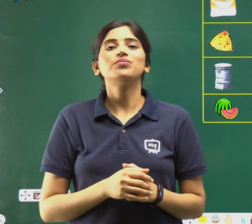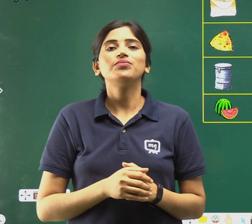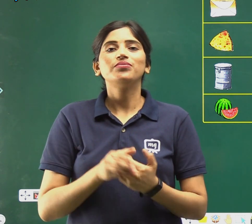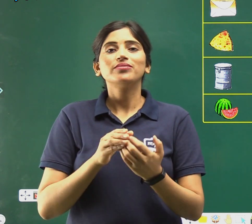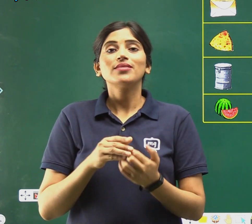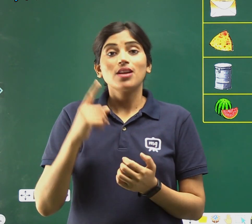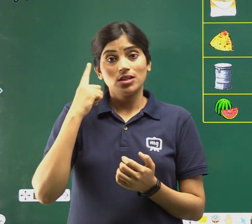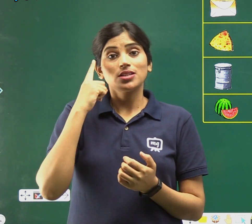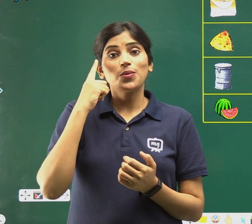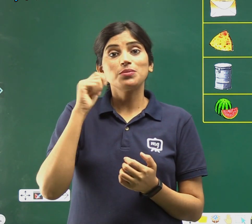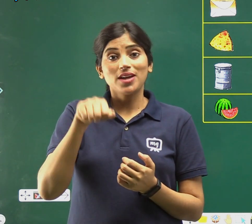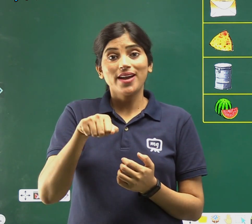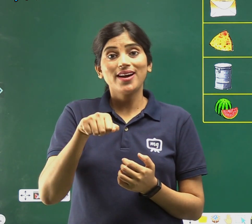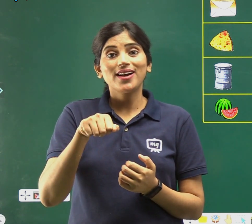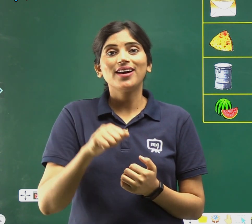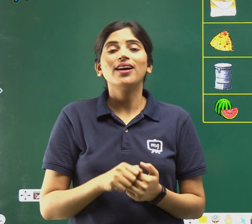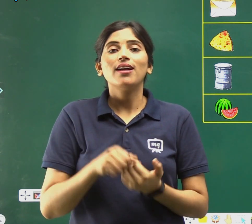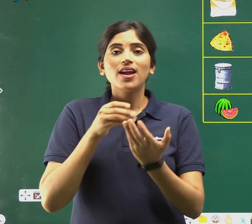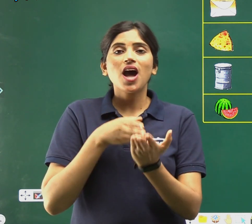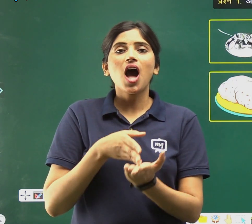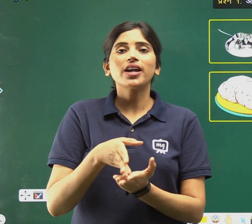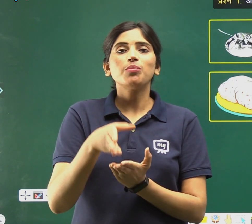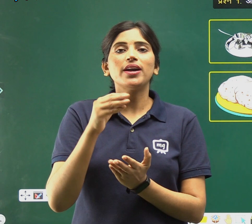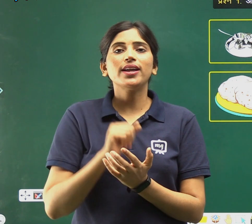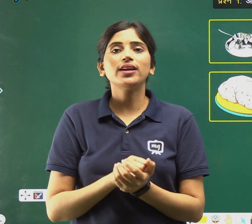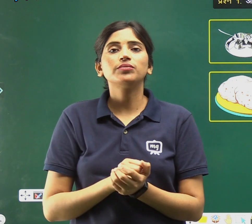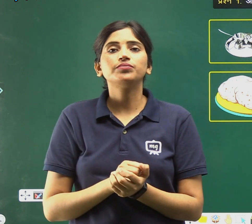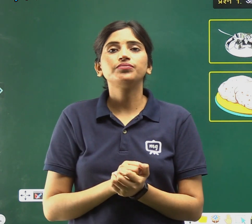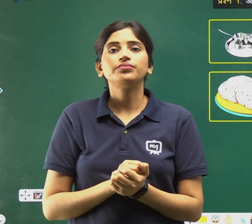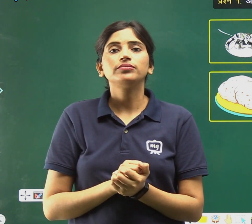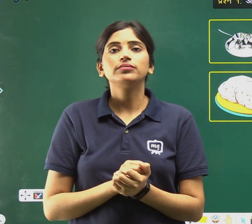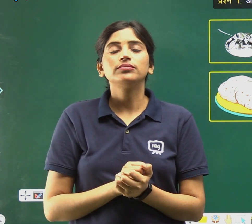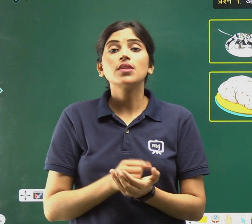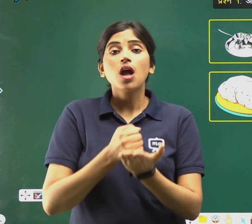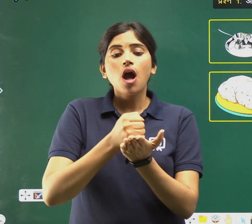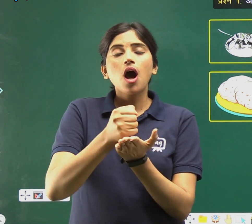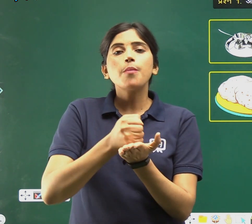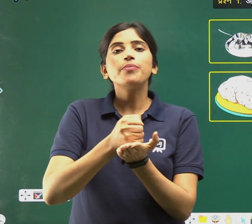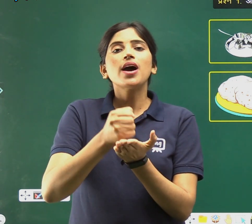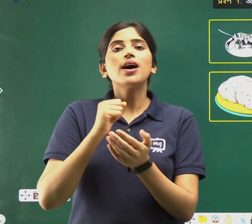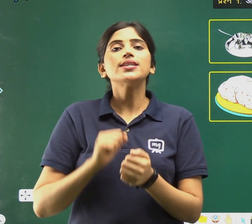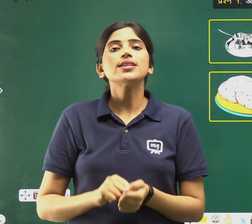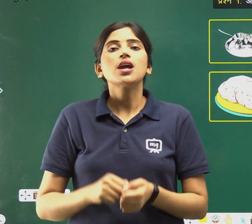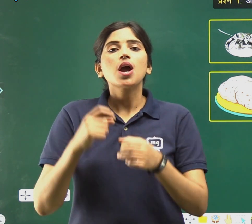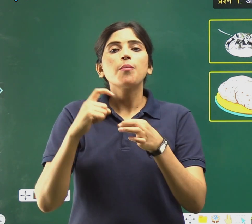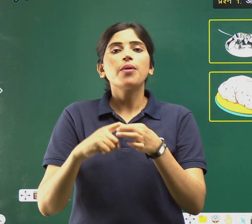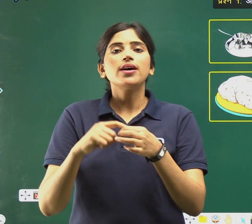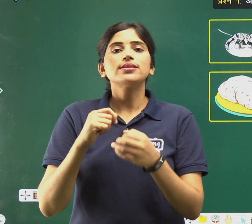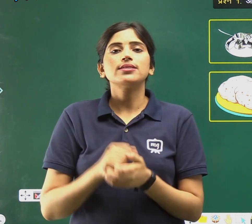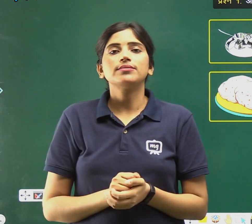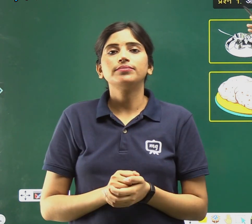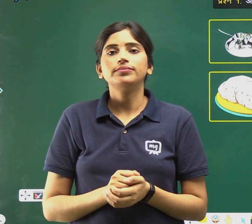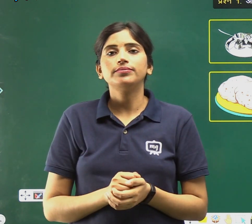आया समझ में, आगे बढ़ें, अभ्यास, प्रश्ण,